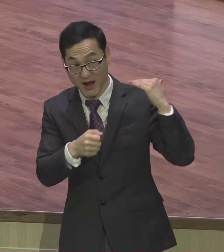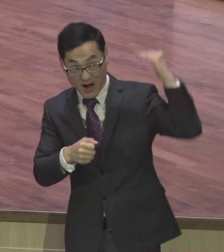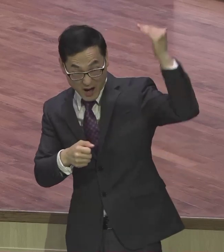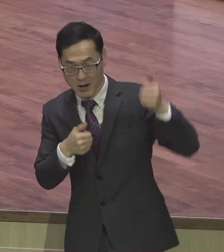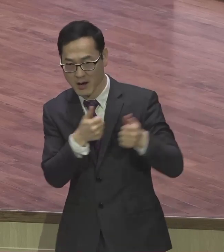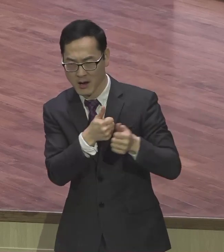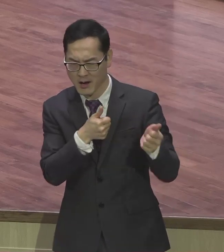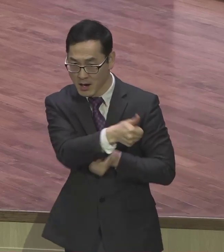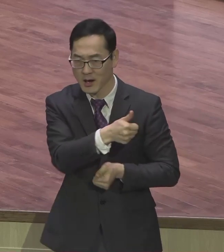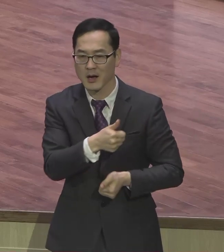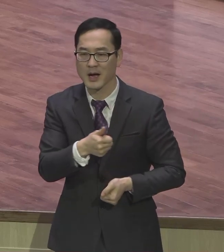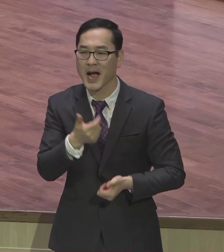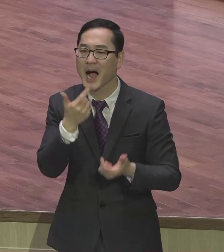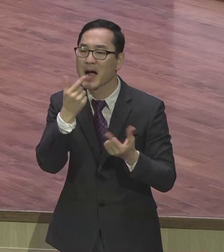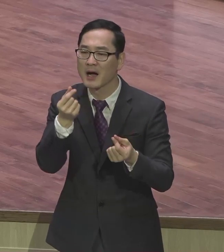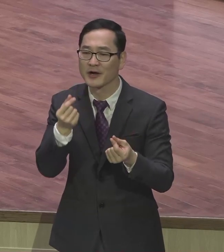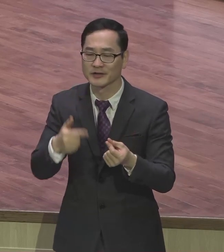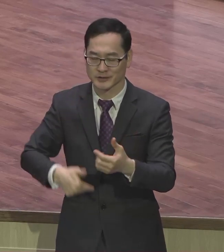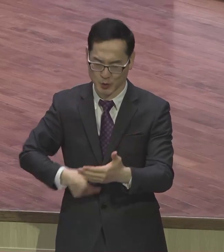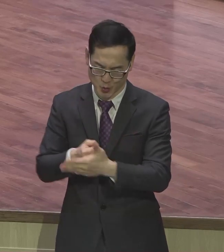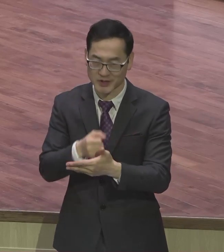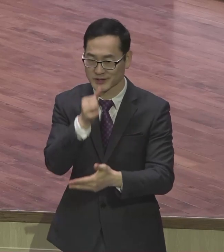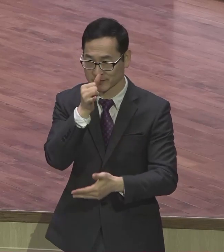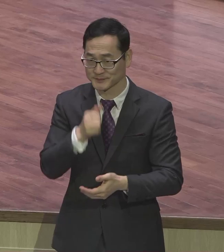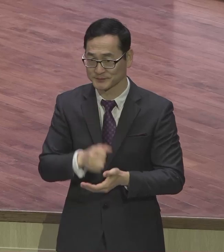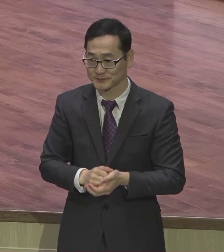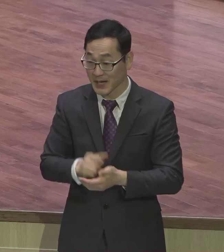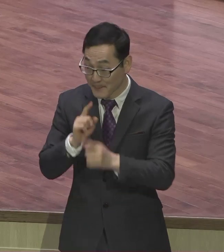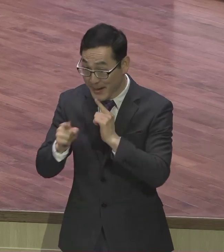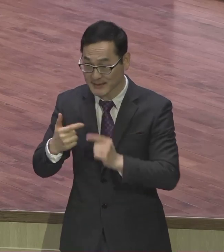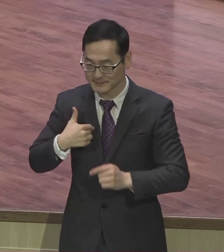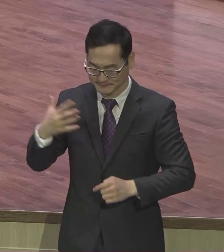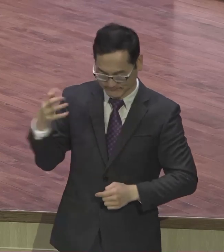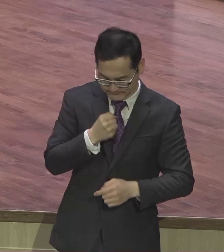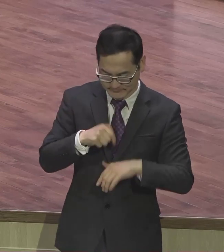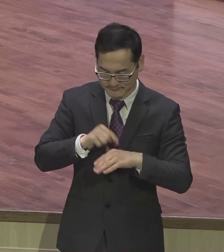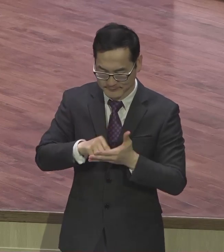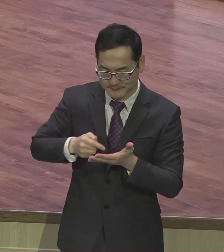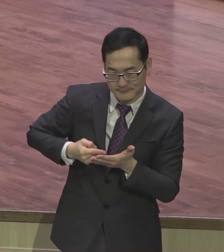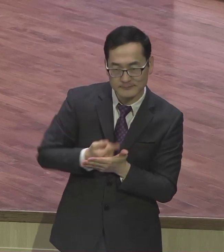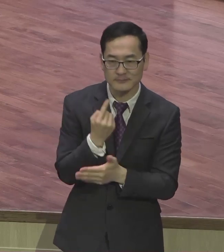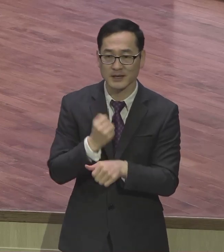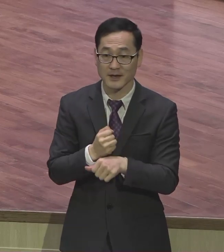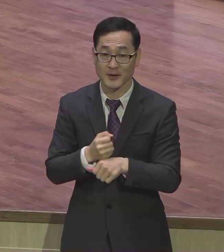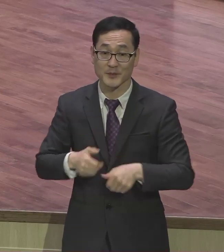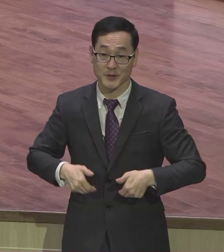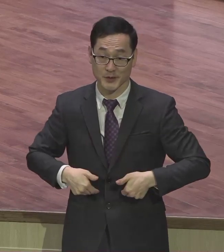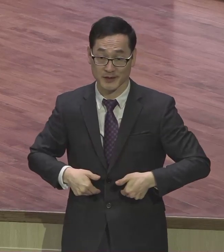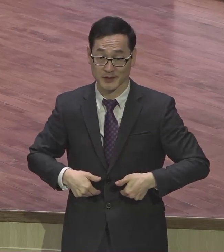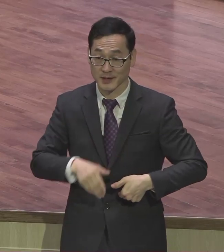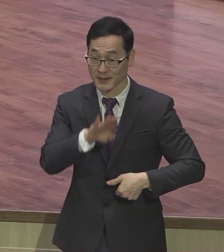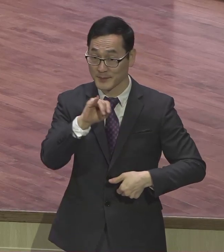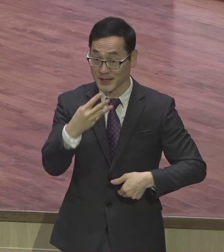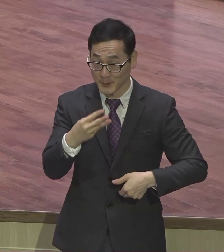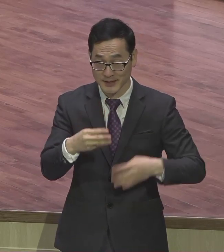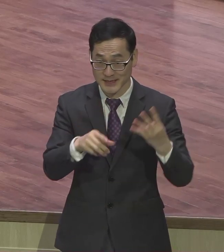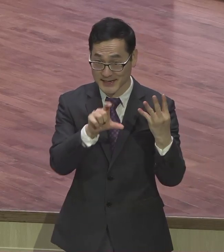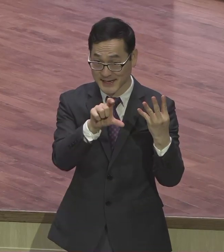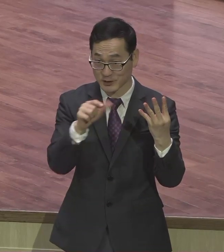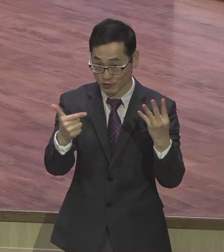듣는 말씀인데 이 말씀이 내 것이 돼야지 빌리포 4장 6절 7절에 보면 이 말씀도 아주 많이